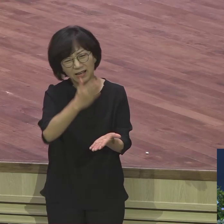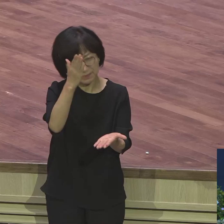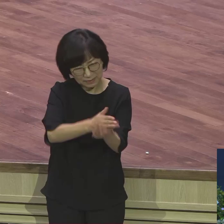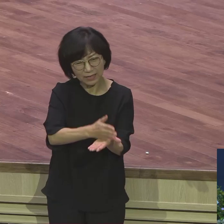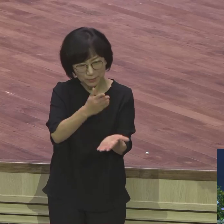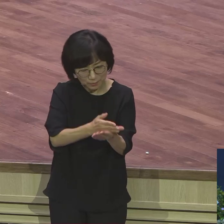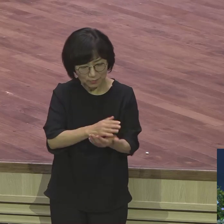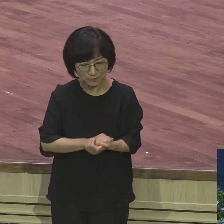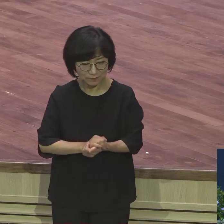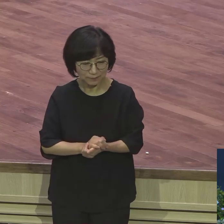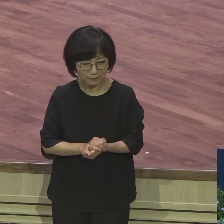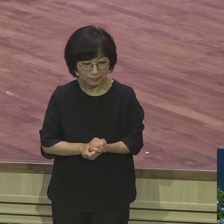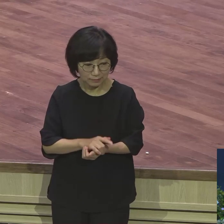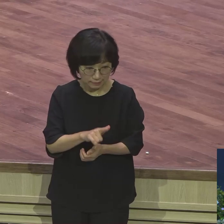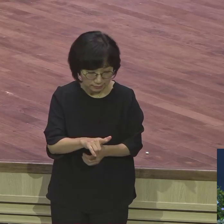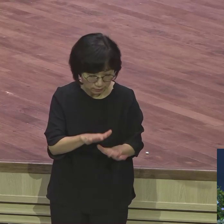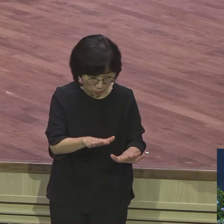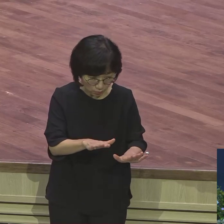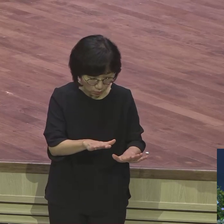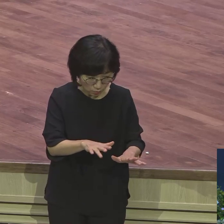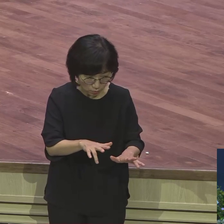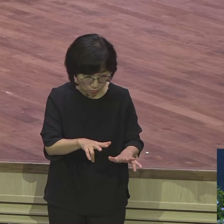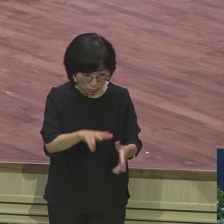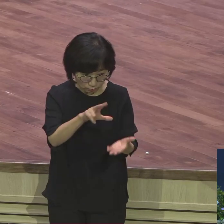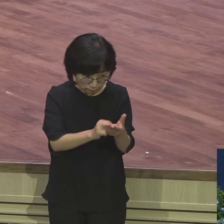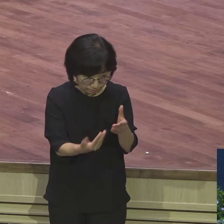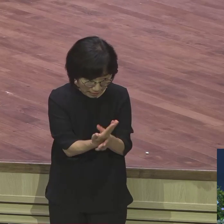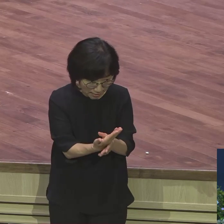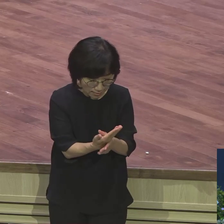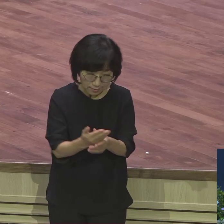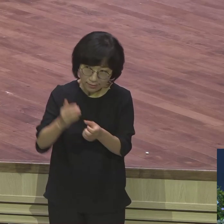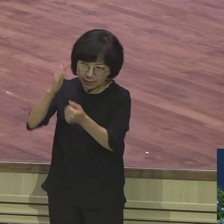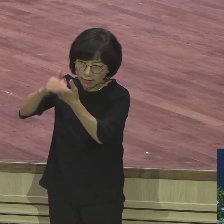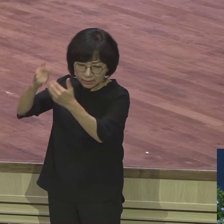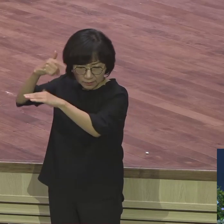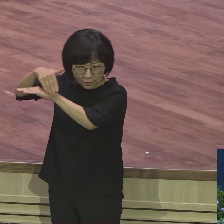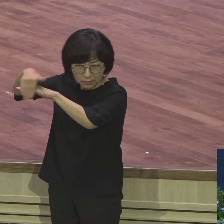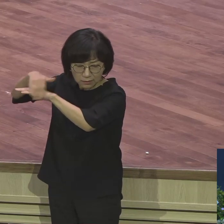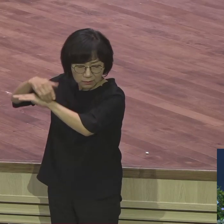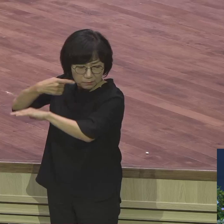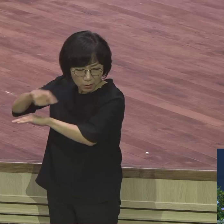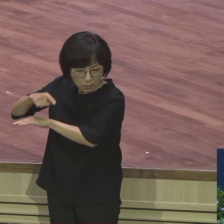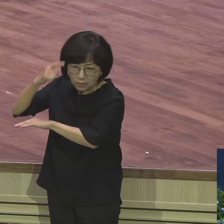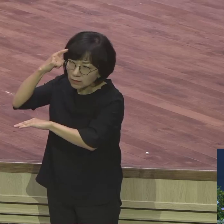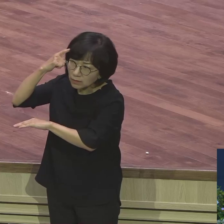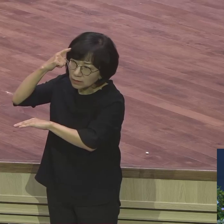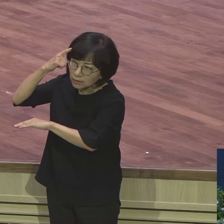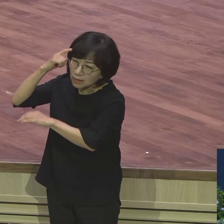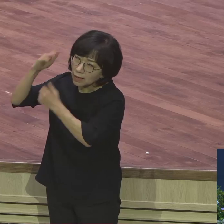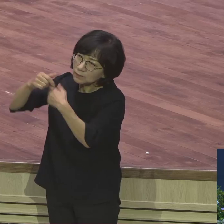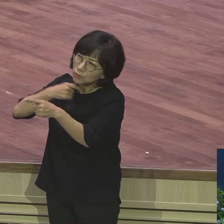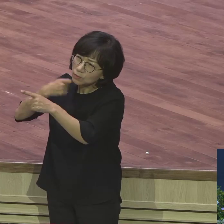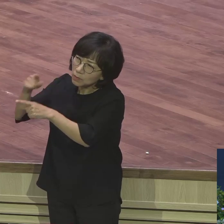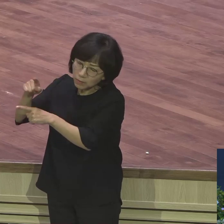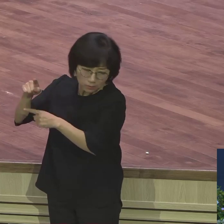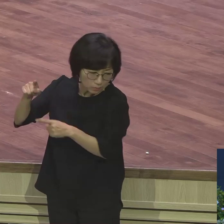하나님의 뜻이 어디에 있는지 하나님의 이 하나님이 원하시는 것이 무엇인지 언약적